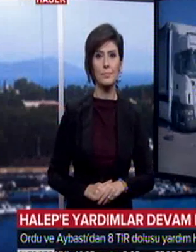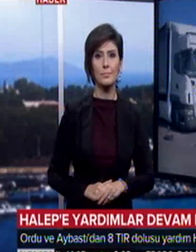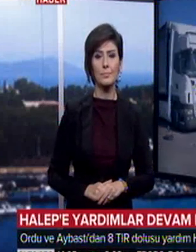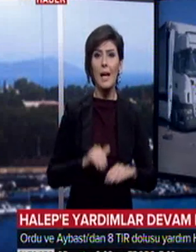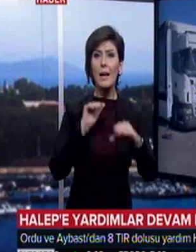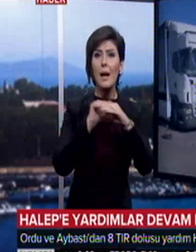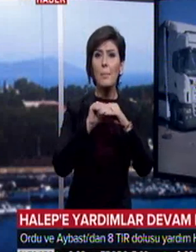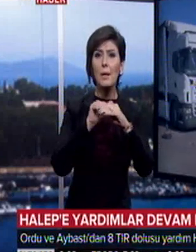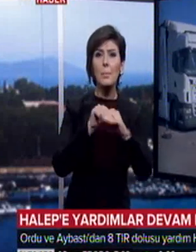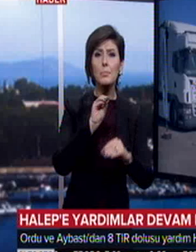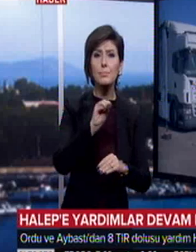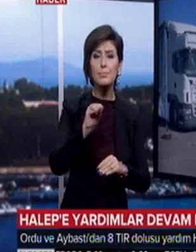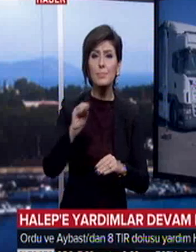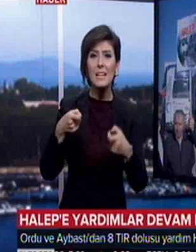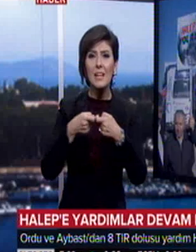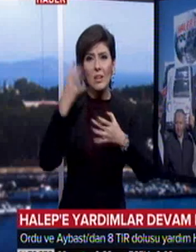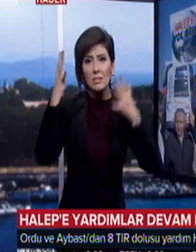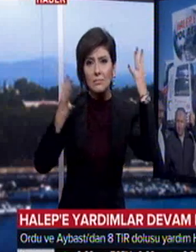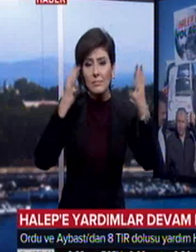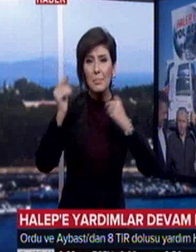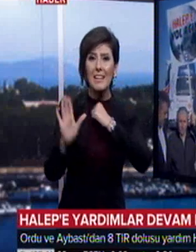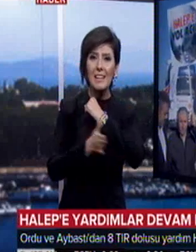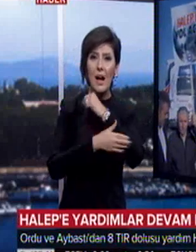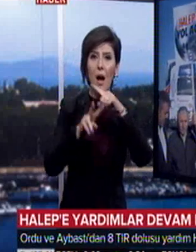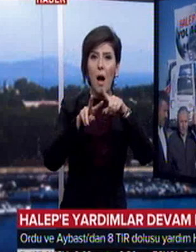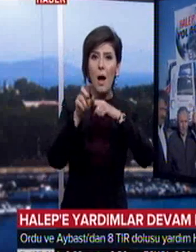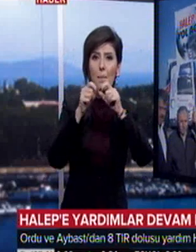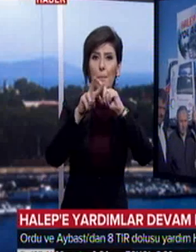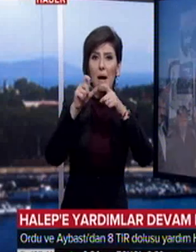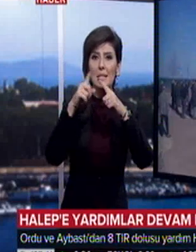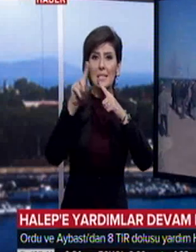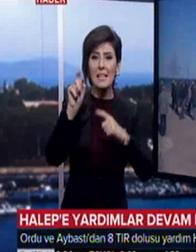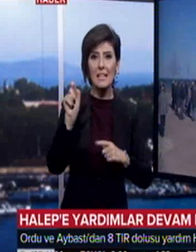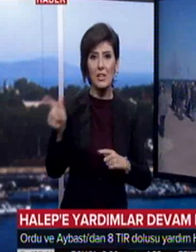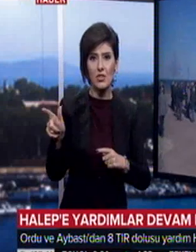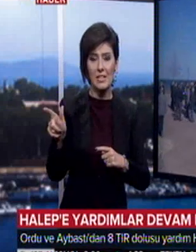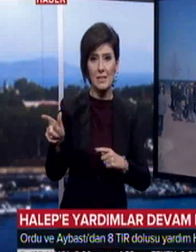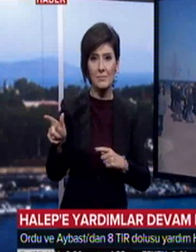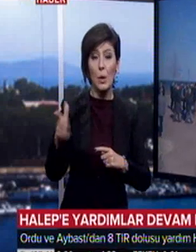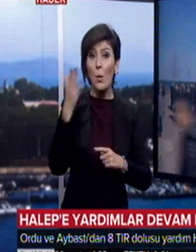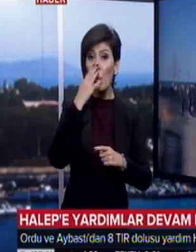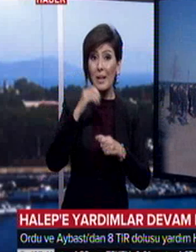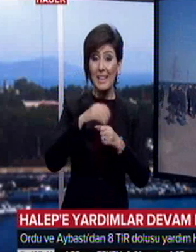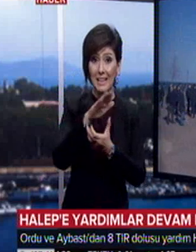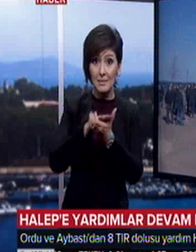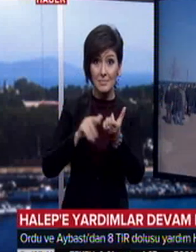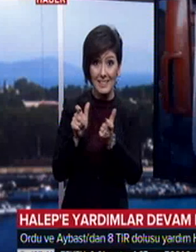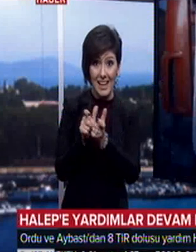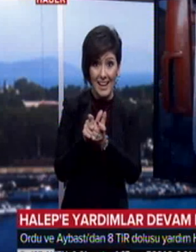Kamplara yerleştirilen savaş mağdurlarına bir yardım da Aybastı ilçesinden geldi. Aybastı İmam Hatip Lisesi Mezunları Derneği yiyecek ve